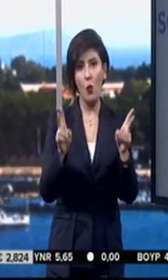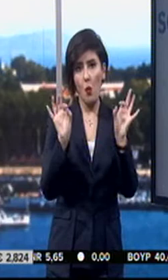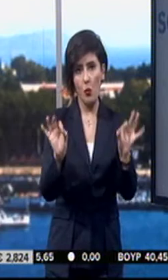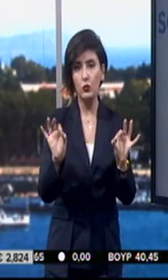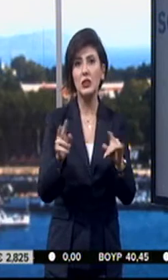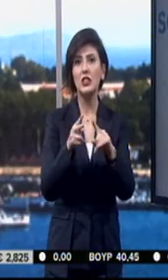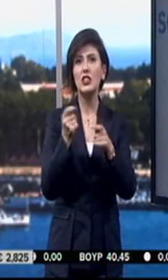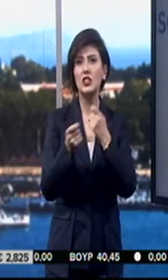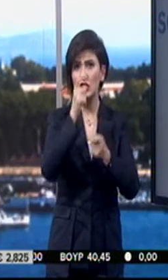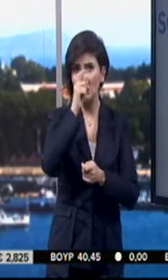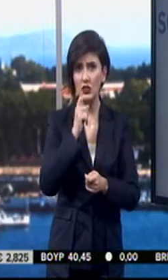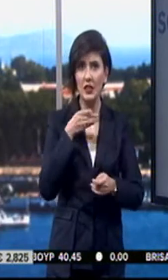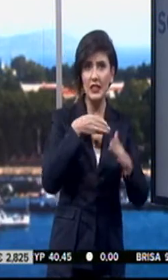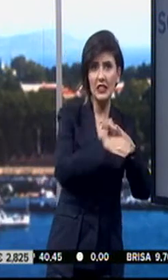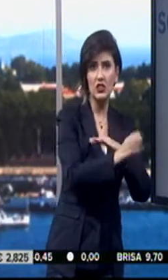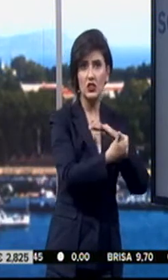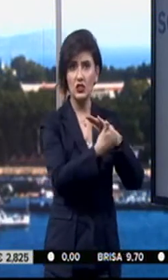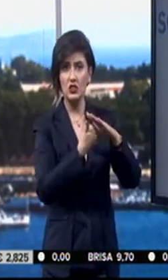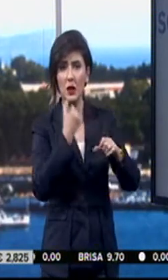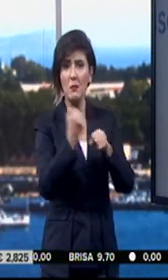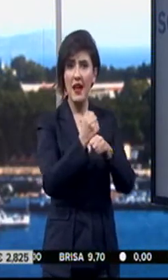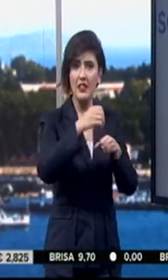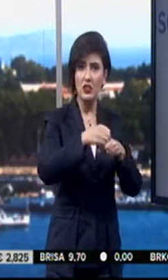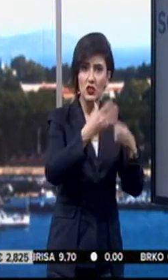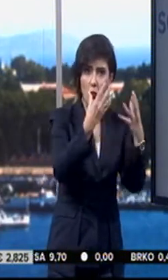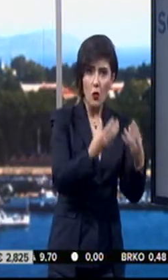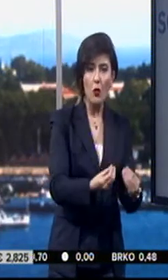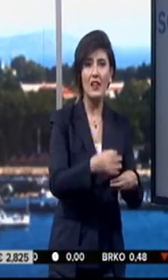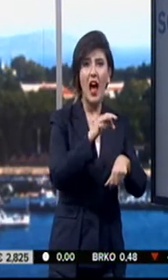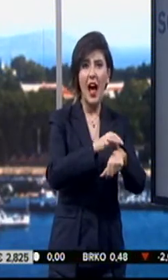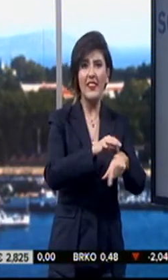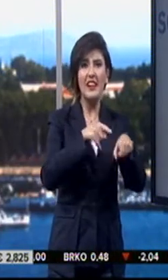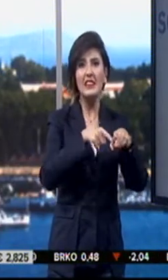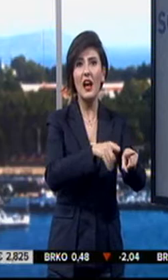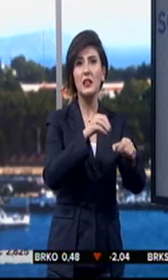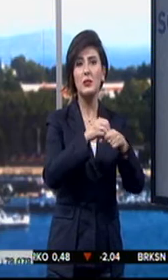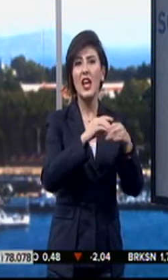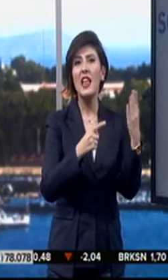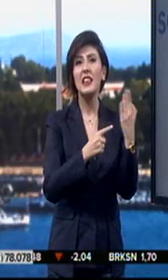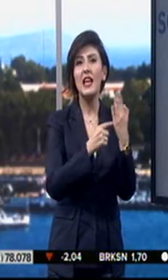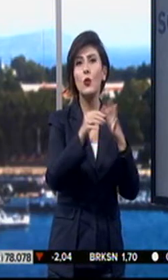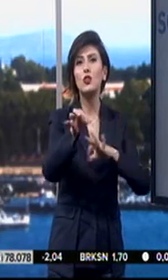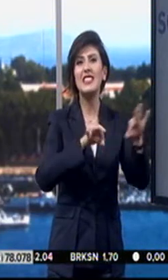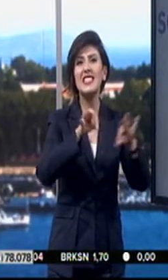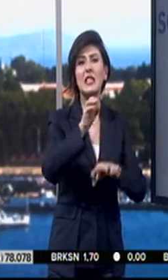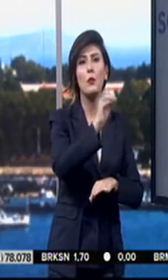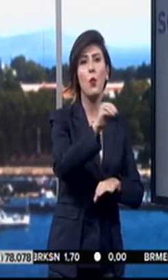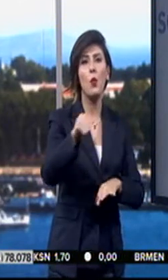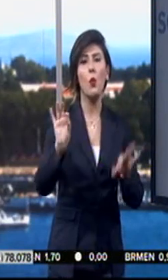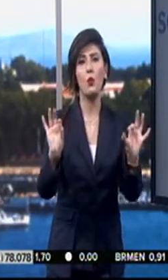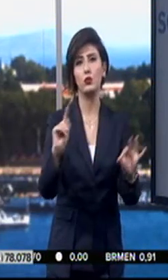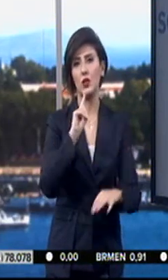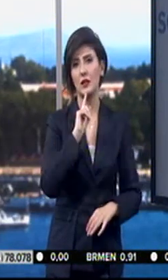madene giriş çıkışları ve maden içinde bulundukları yerlerin anlık takibi için teknolojik sistemler